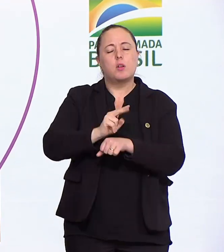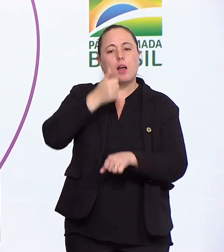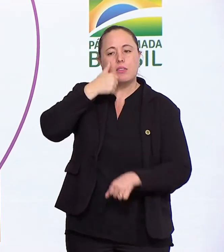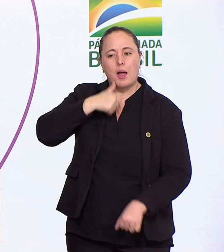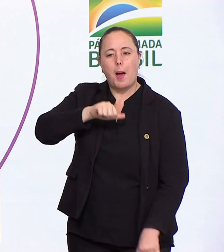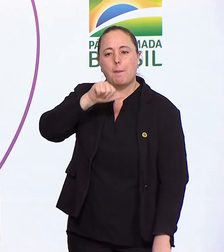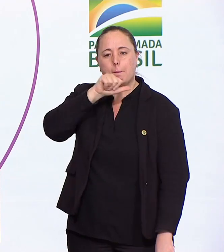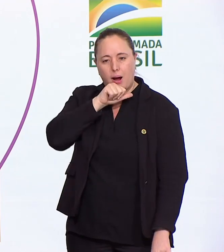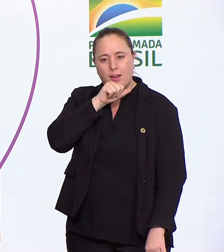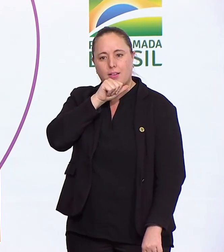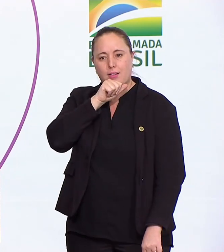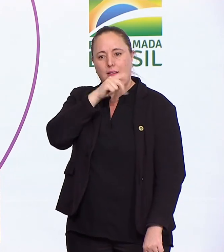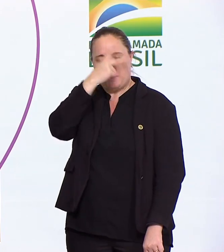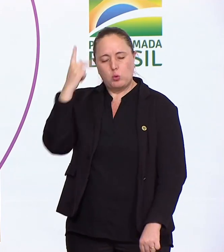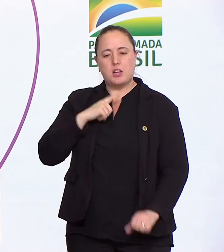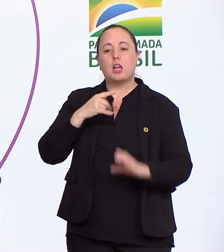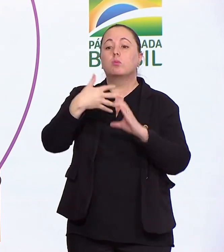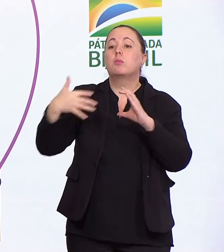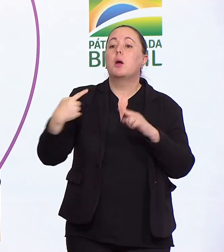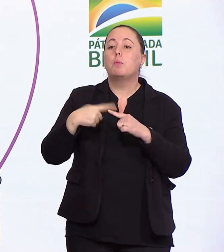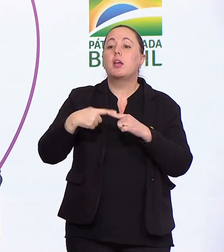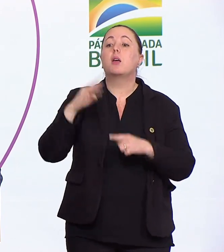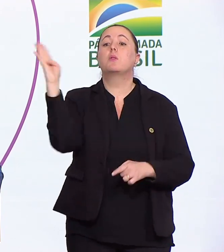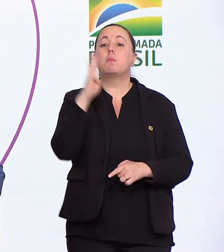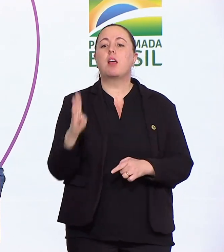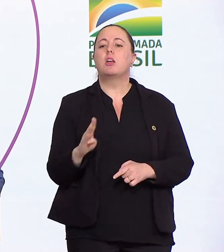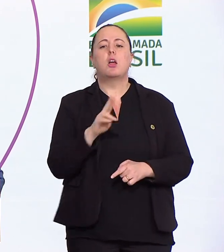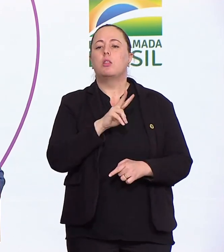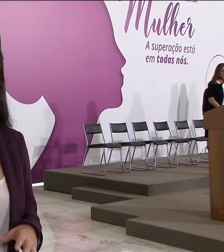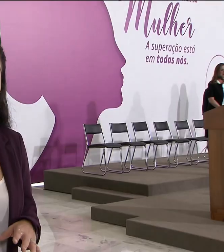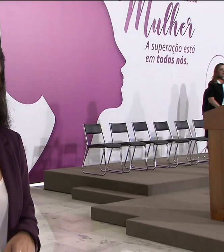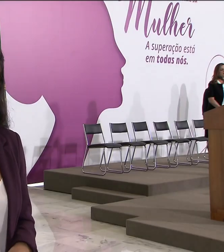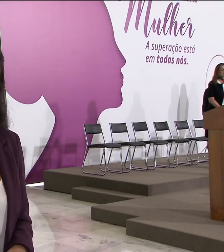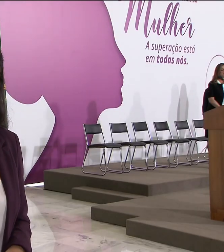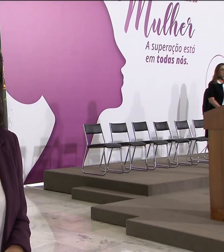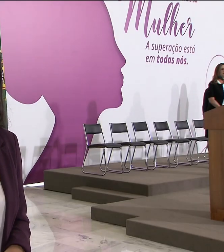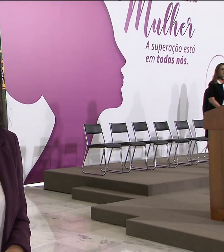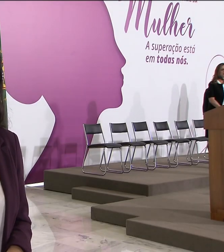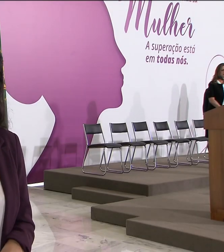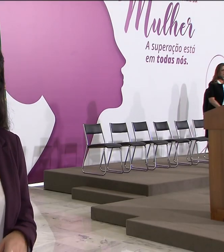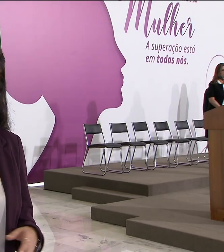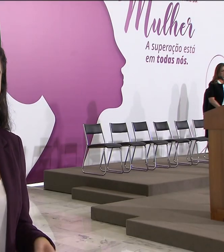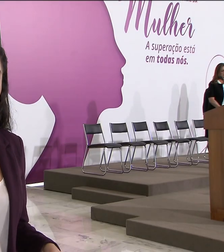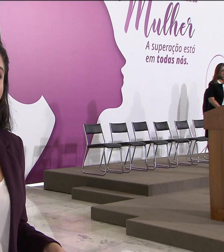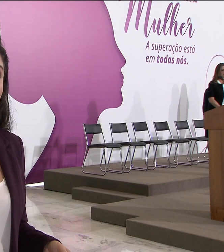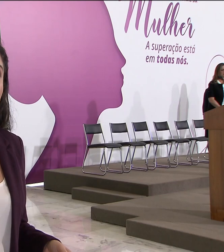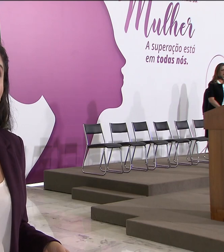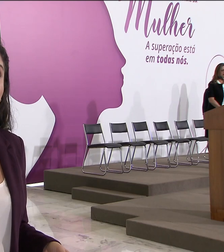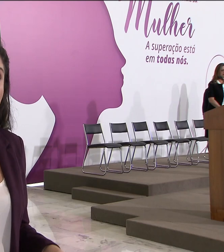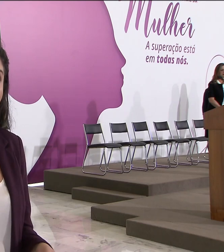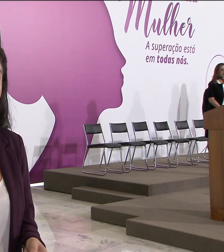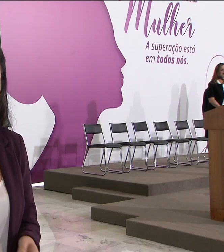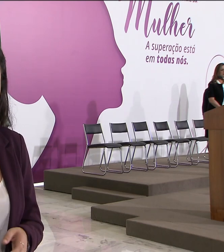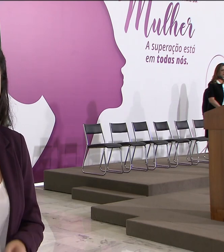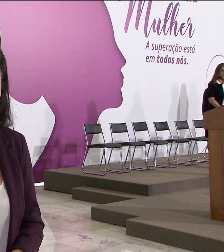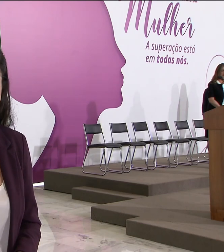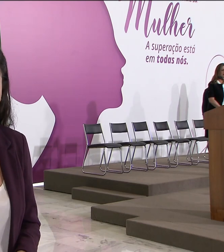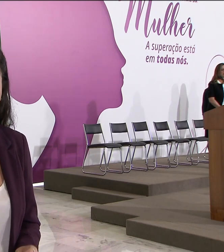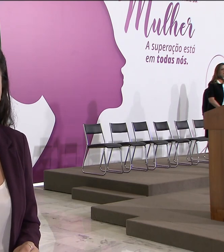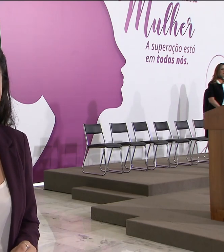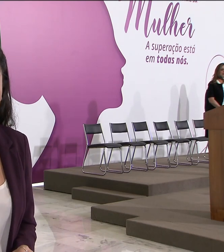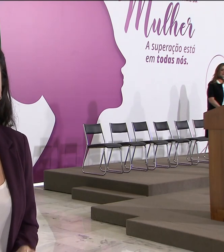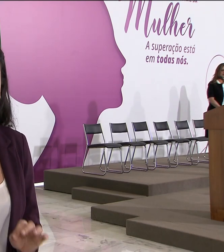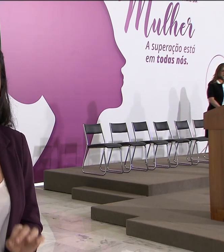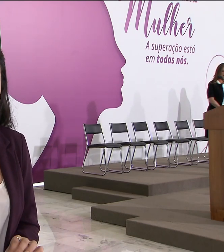e lembrou de algumas conquistas, como o Ligue 180. Entre os canais que a mulher tem para denunciar casos de